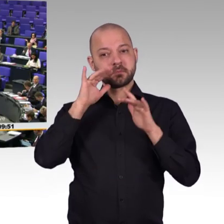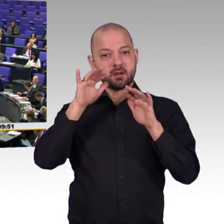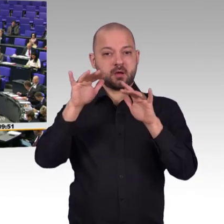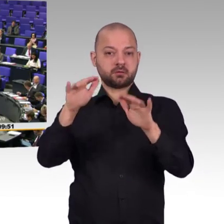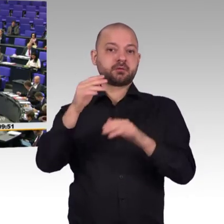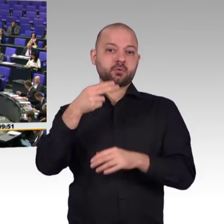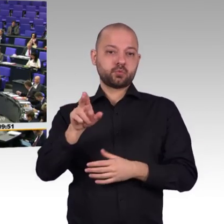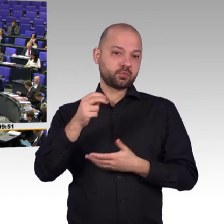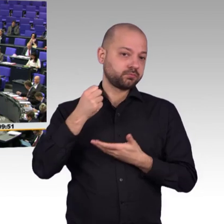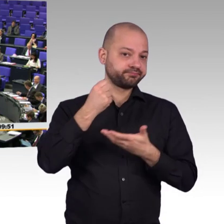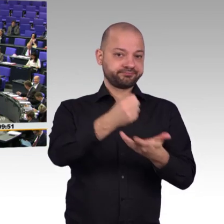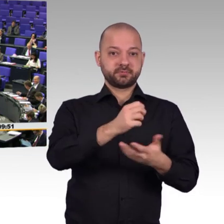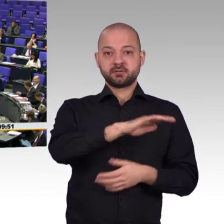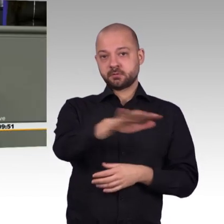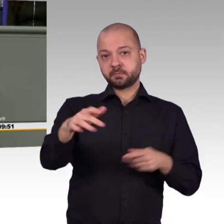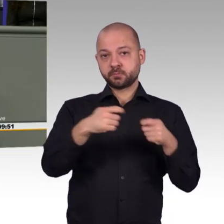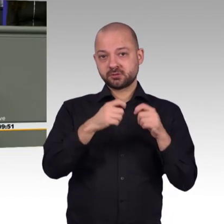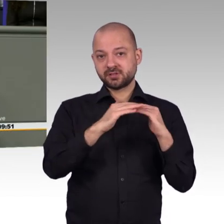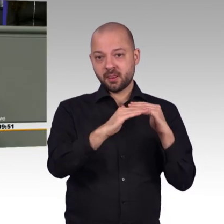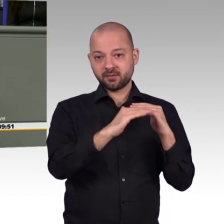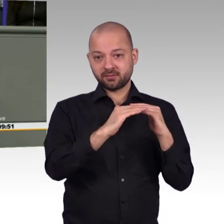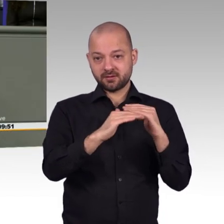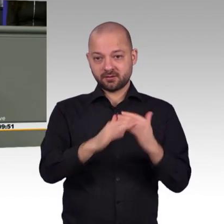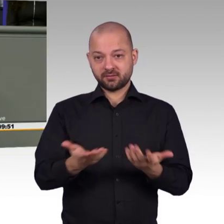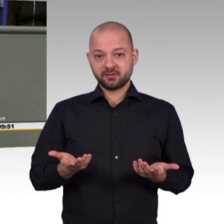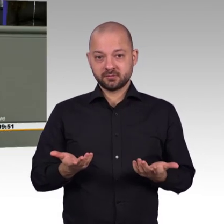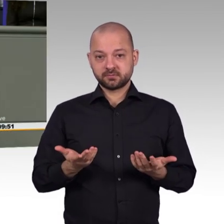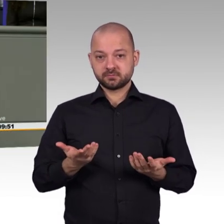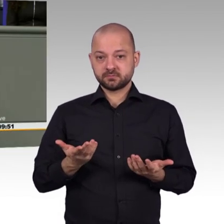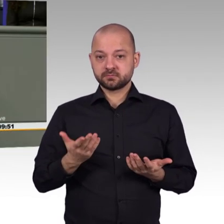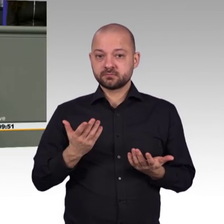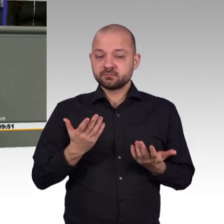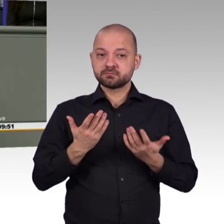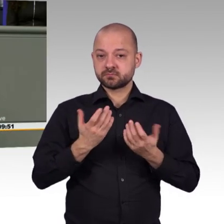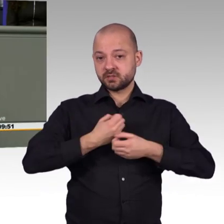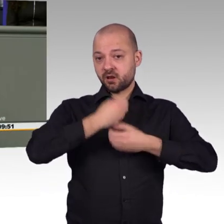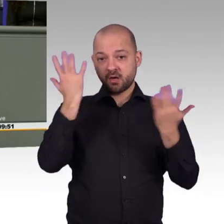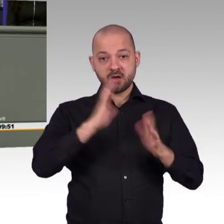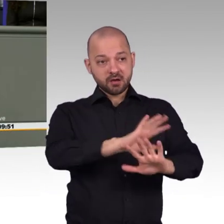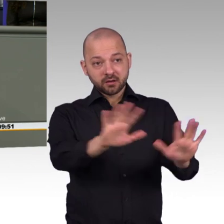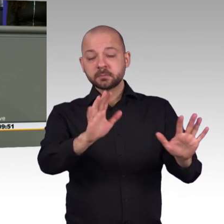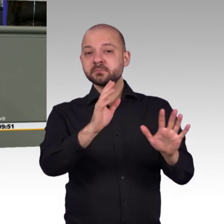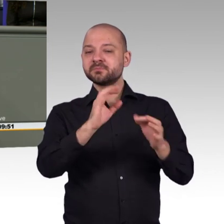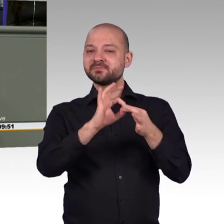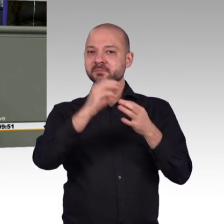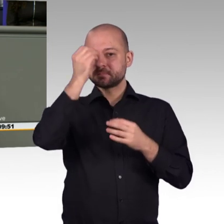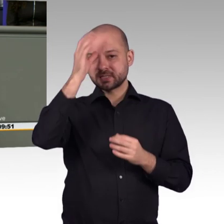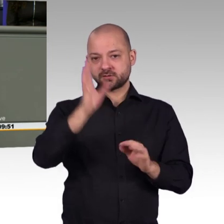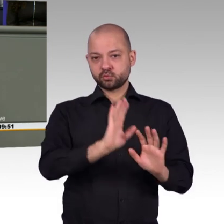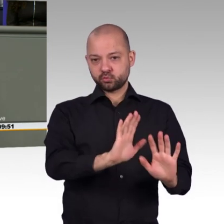Und wenn ich den geschätzten Kollegen Janicek dann höre, ja, aber wer war denn derjenige, der bei diesem Thema blockiert hat? Das war doch bis zum